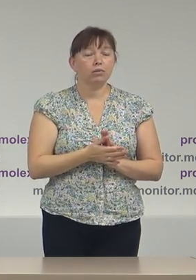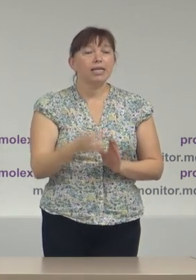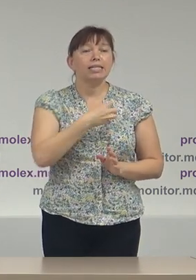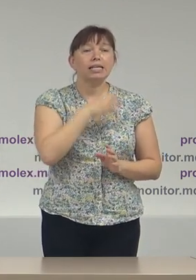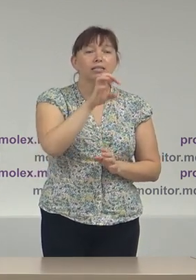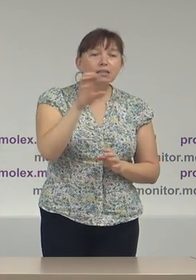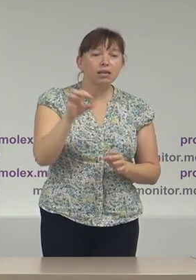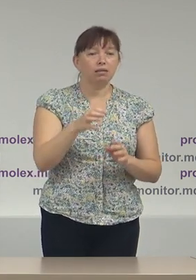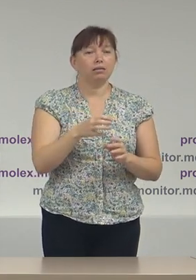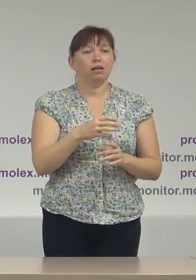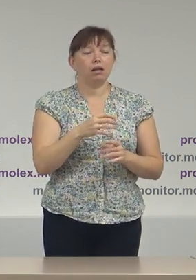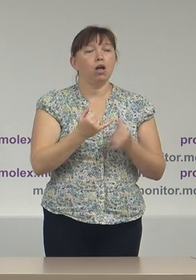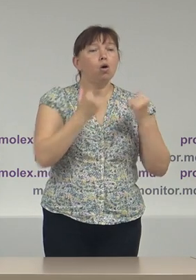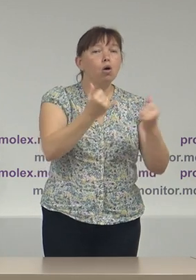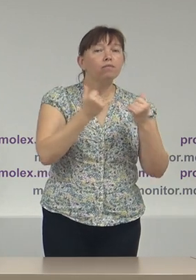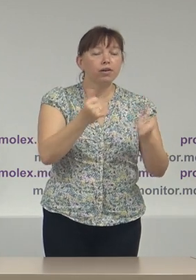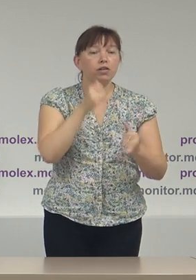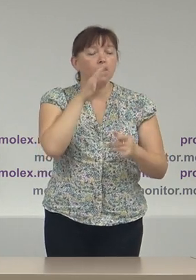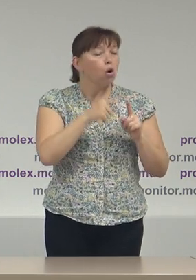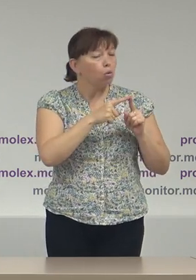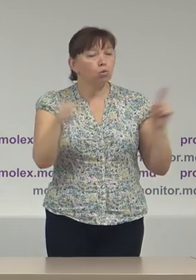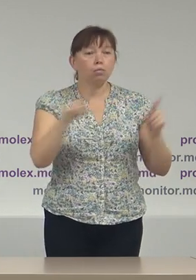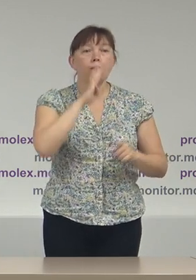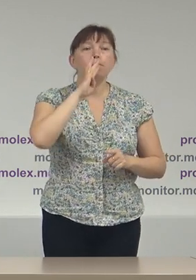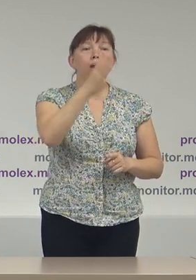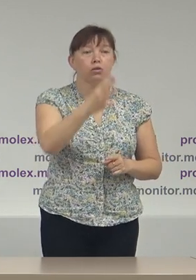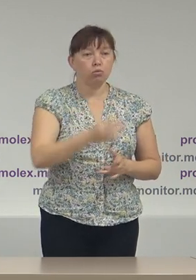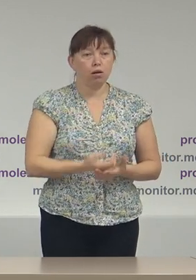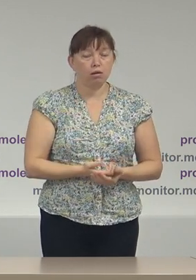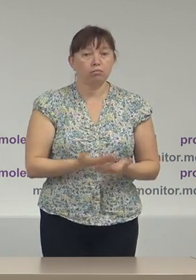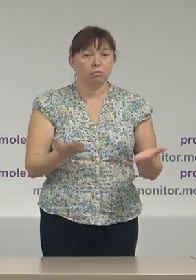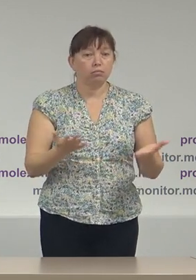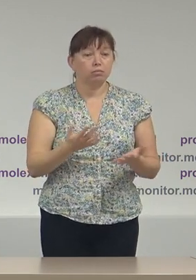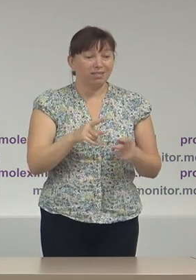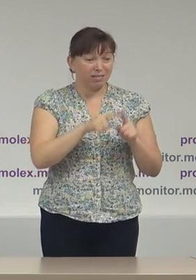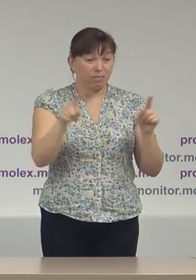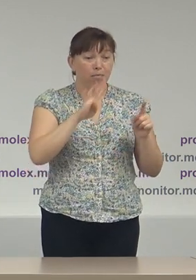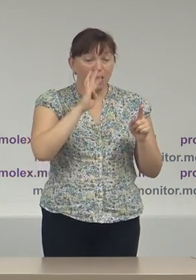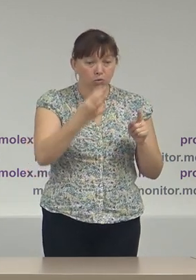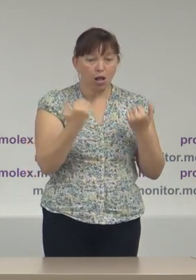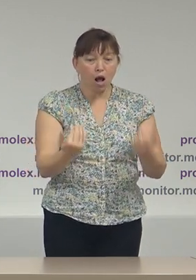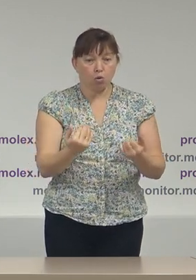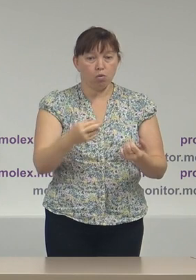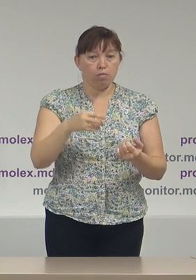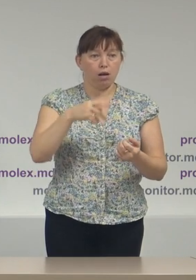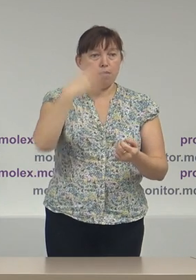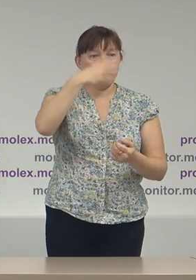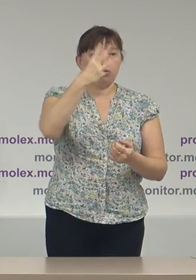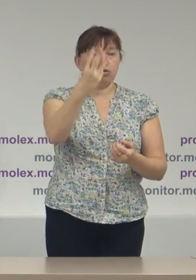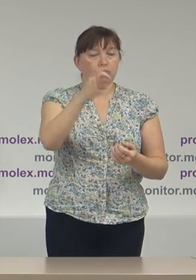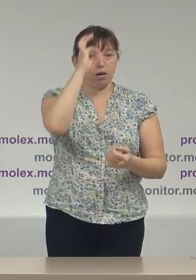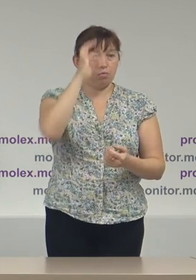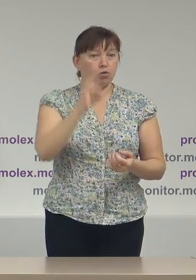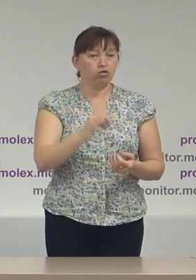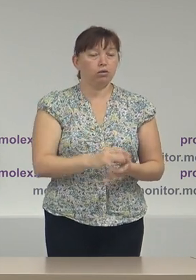distincțiile oferite în ultimii 4 ani de zile, adică în 4 ani de mandat. Deci 43